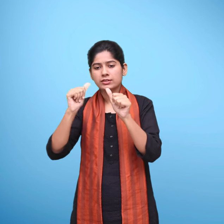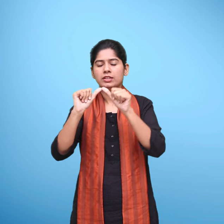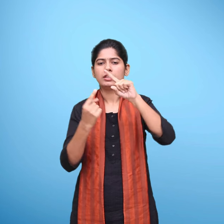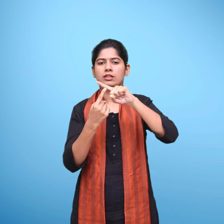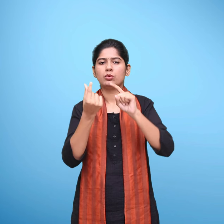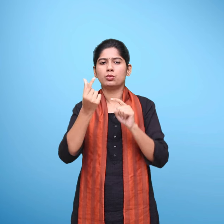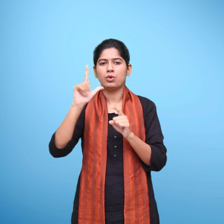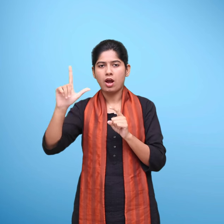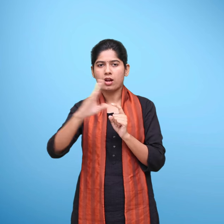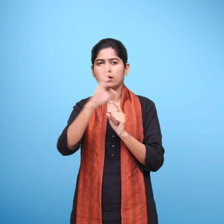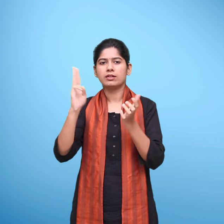संपादक संविदा